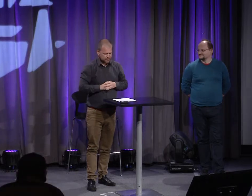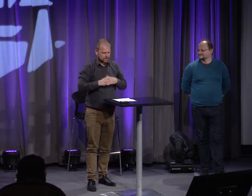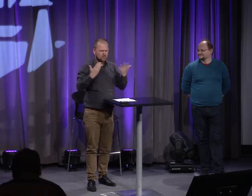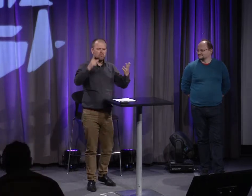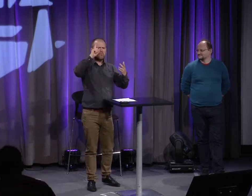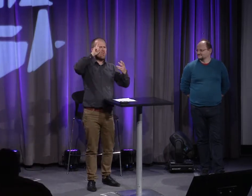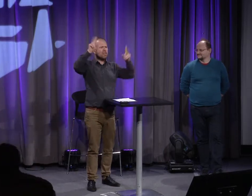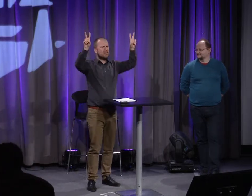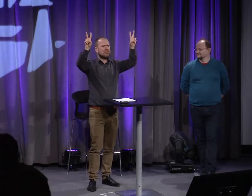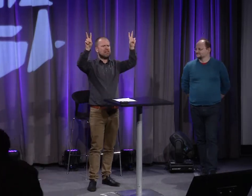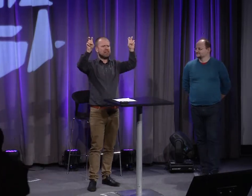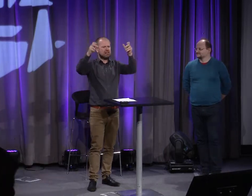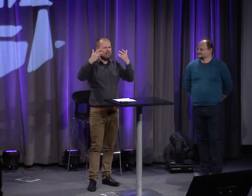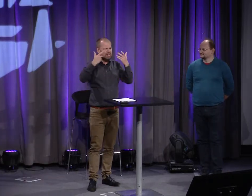l'occasion et le temps de la visiter.